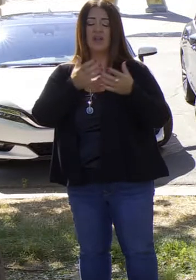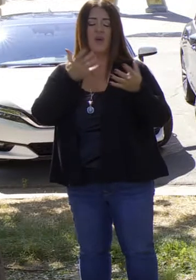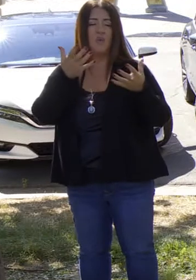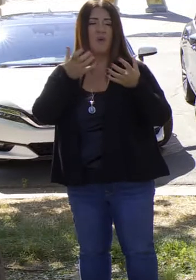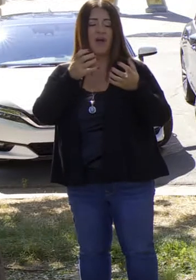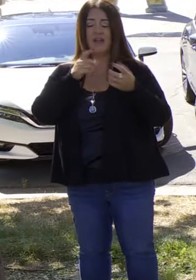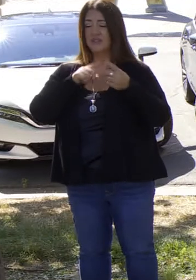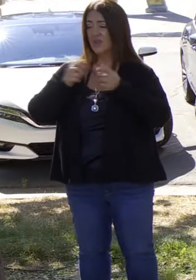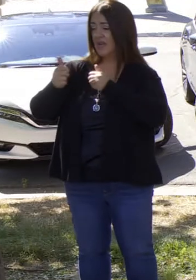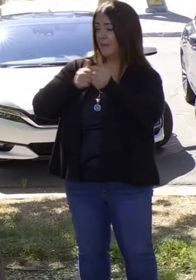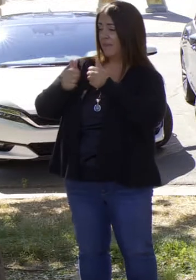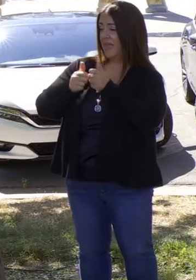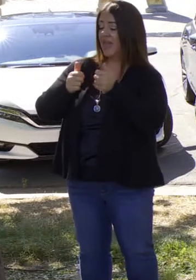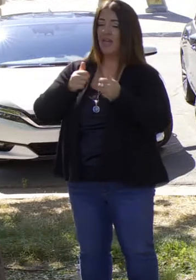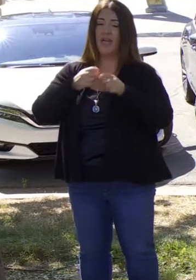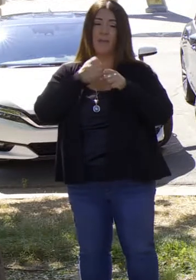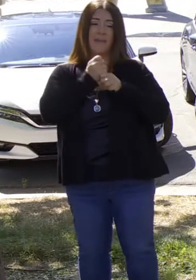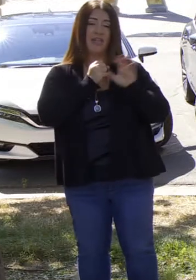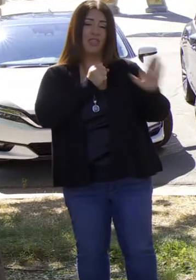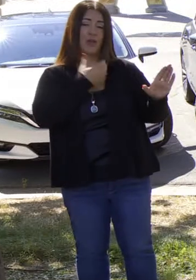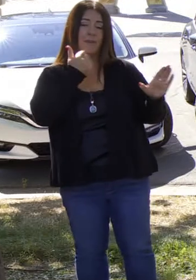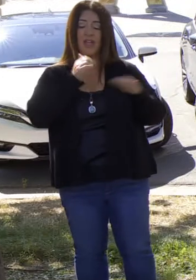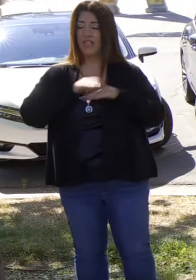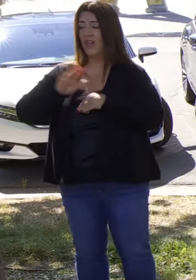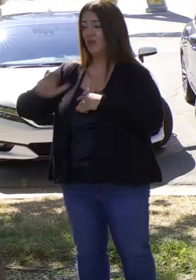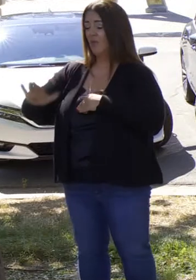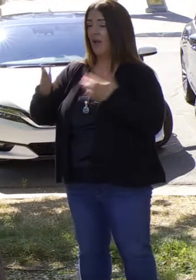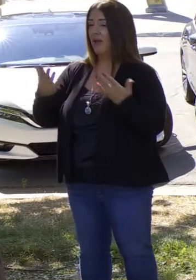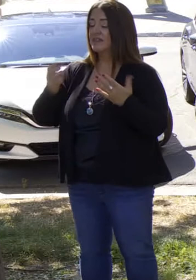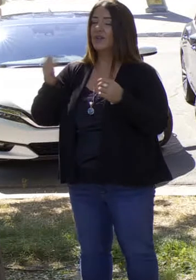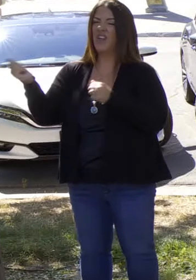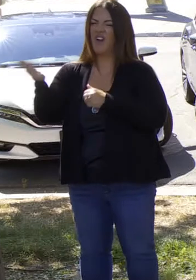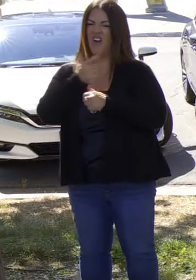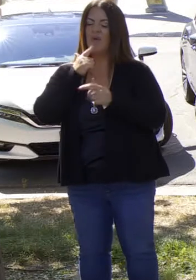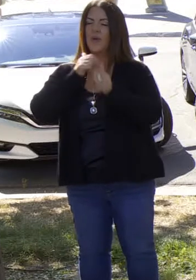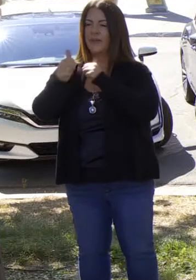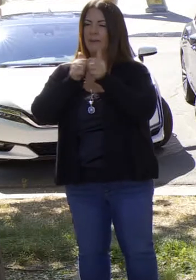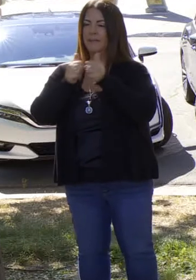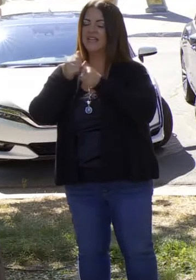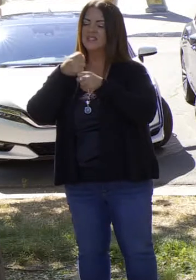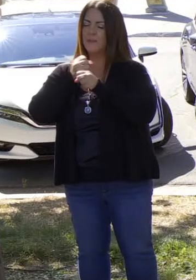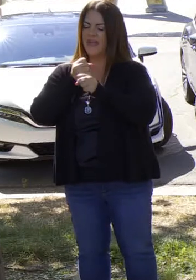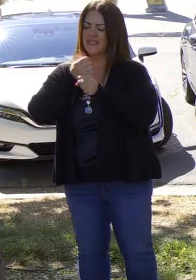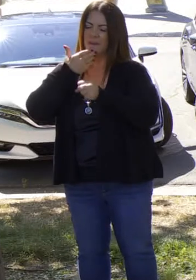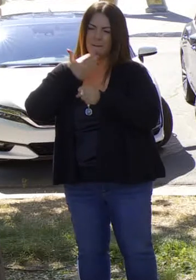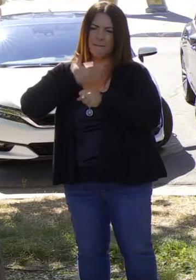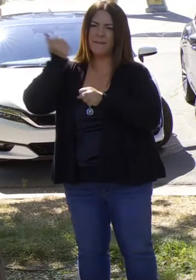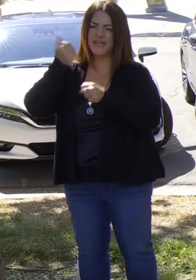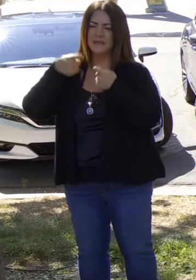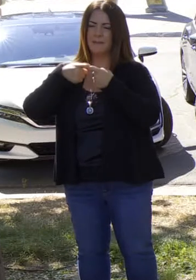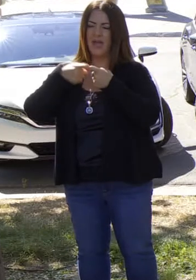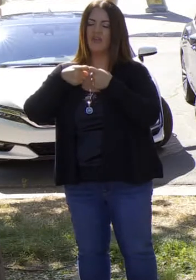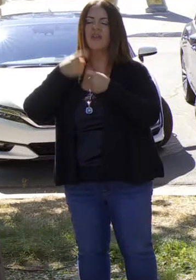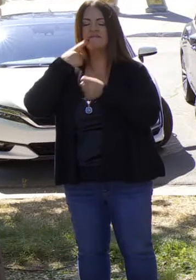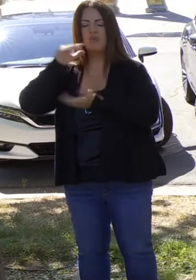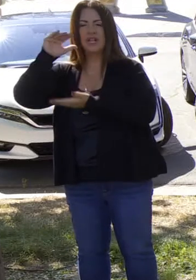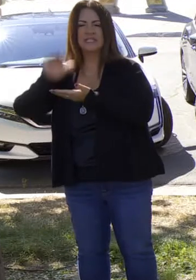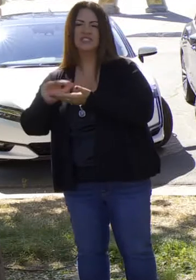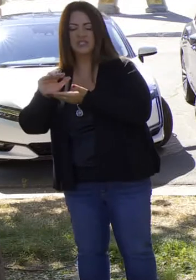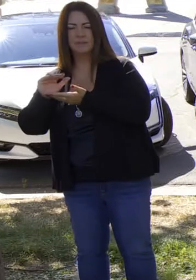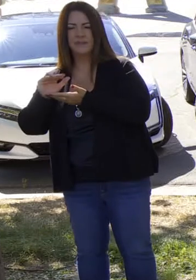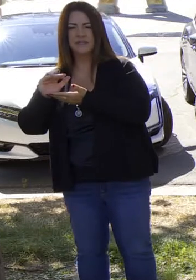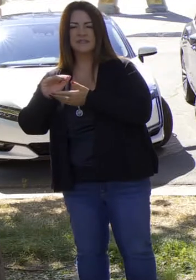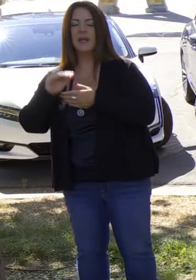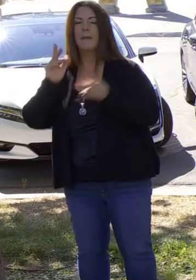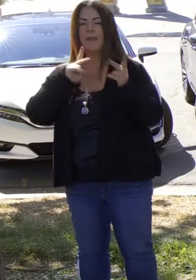el premio es un vehículo de cero emisión asequible para todos. Va a estar habiendo anuncios.